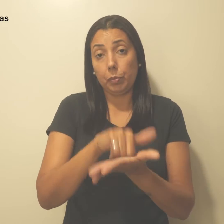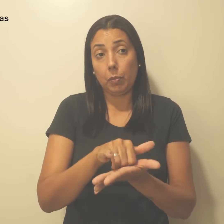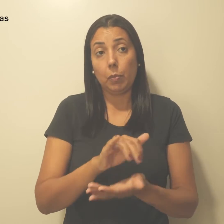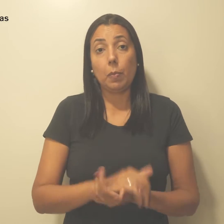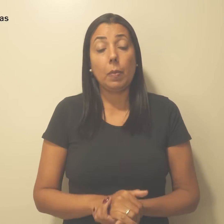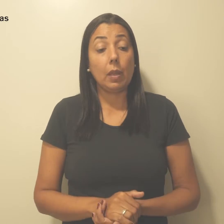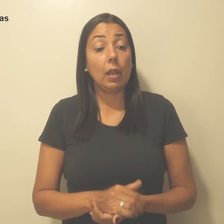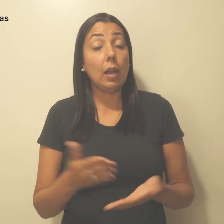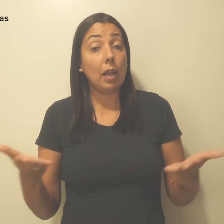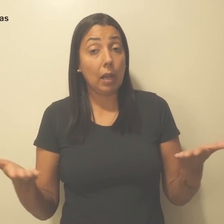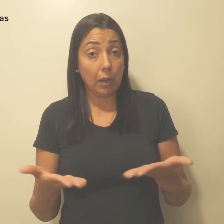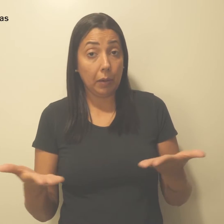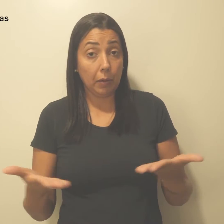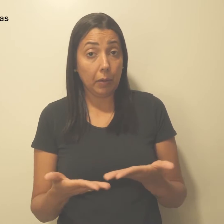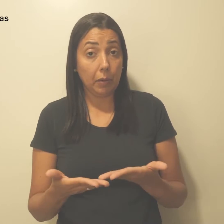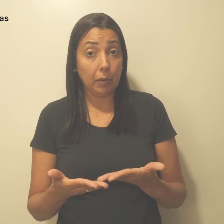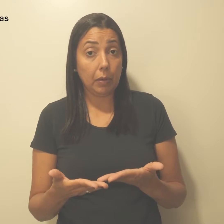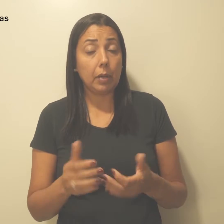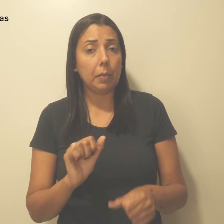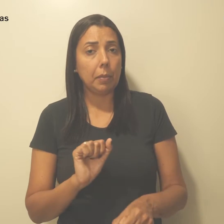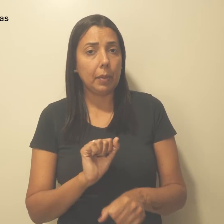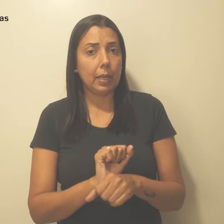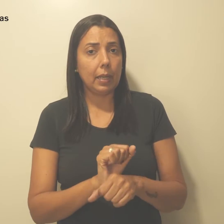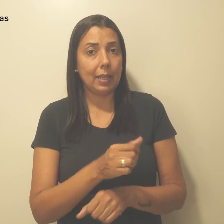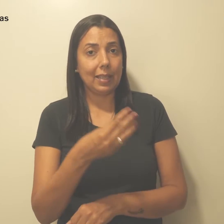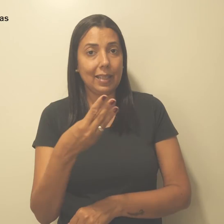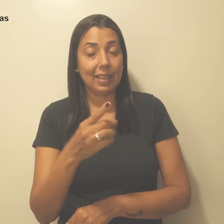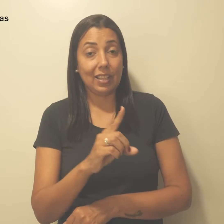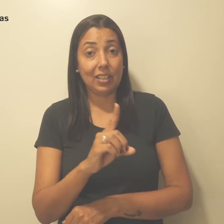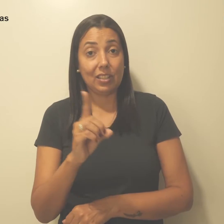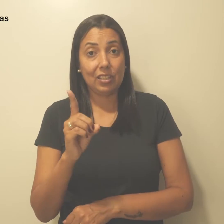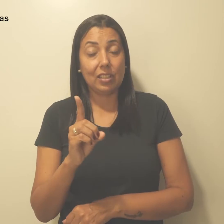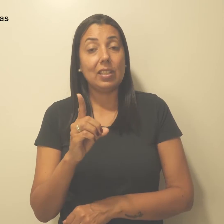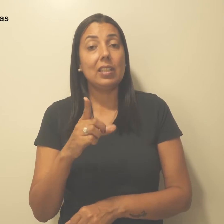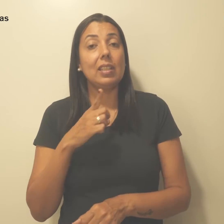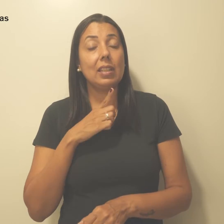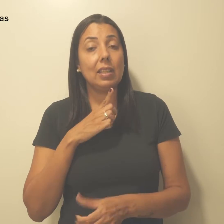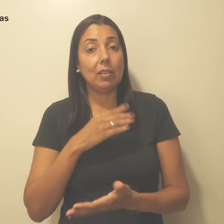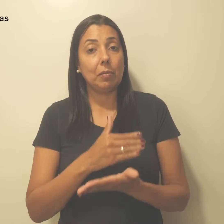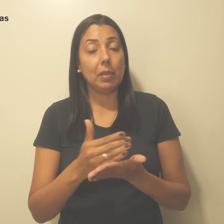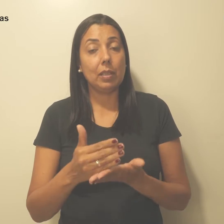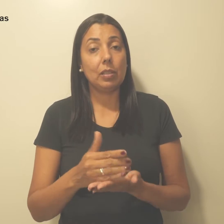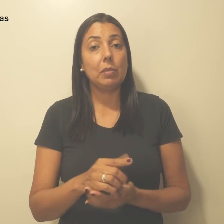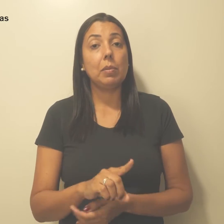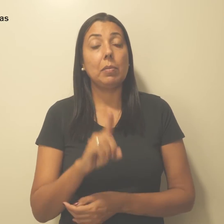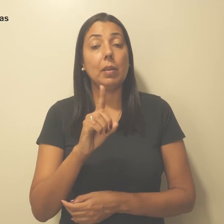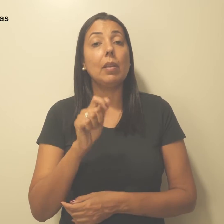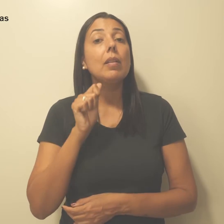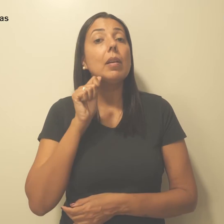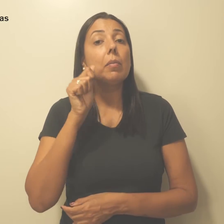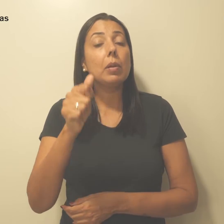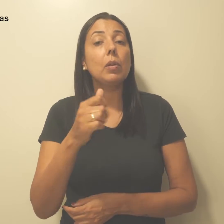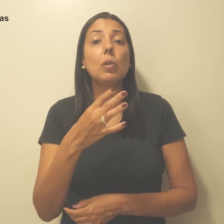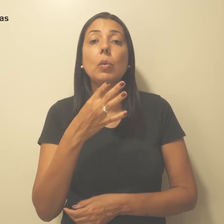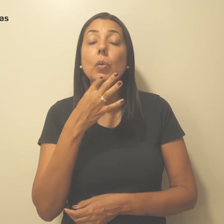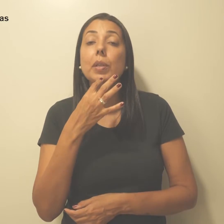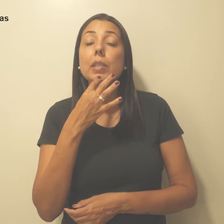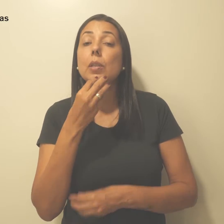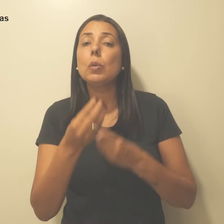Dessa vez, o break será de três dias e terá início no dia 1º de abril, conhecido como Dia